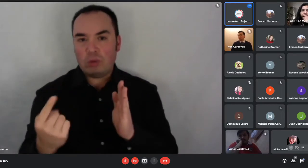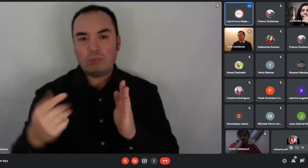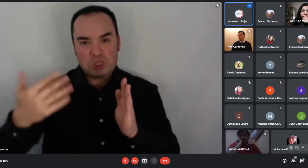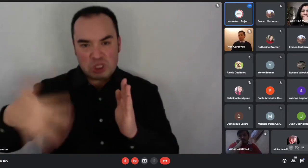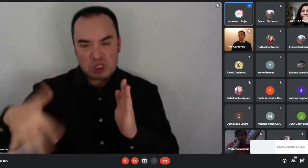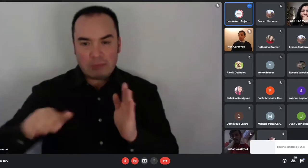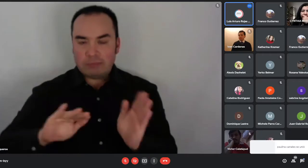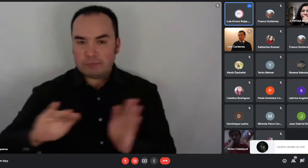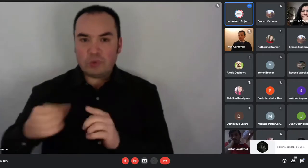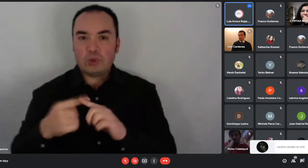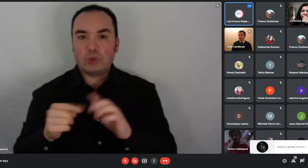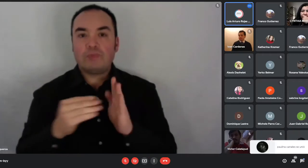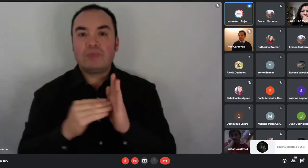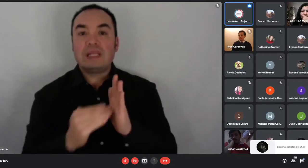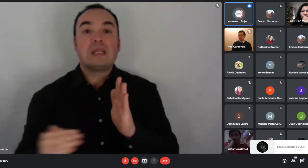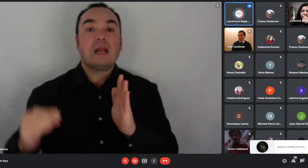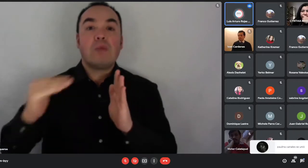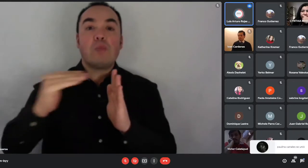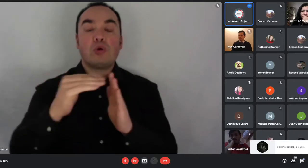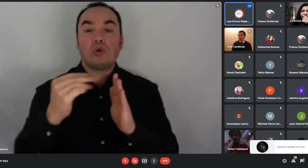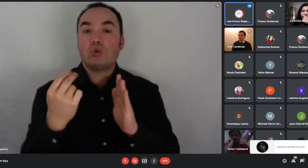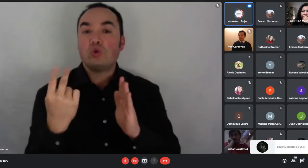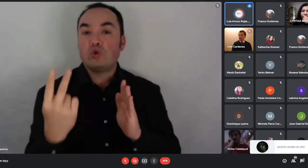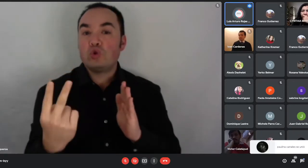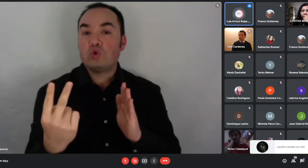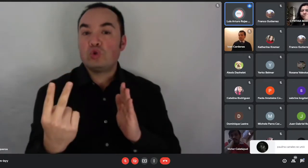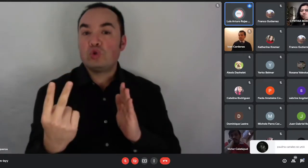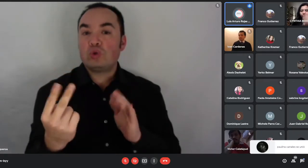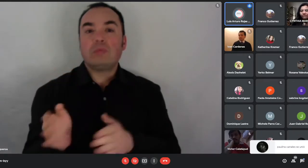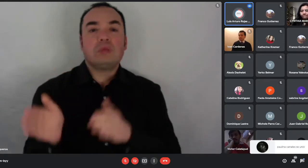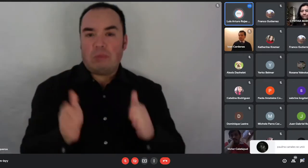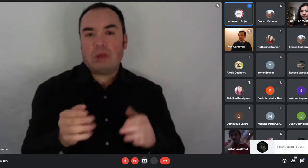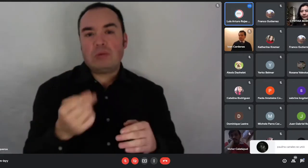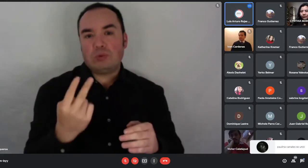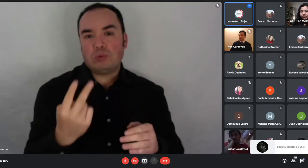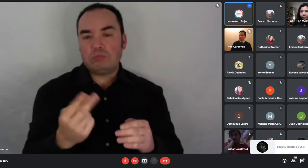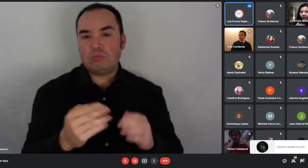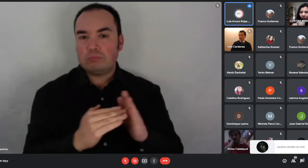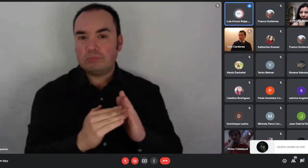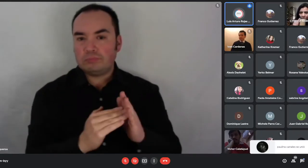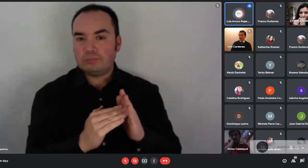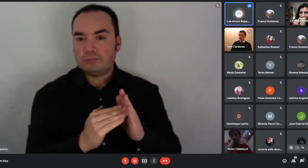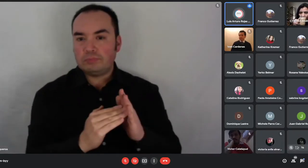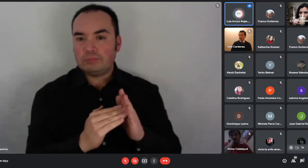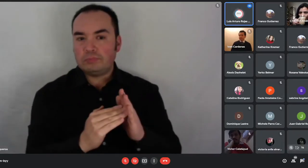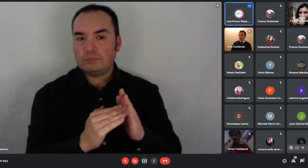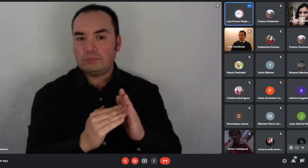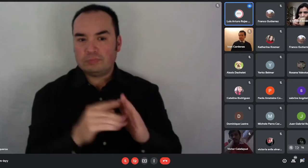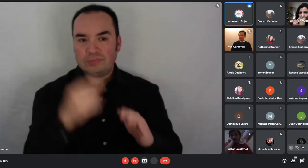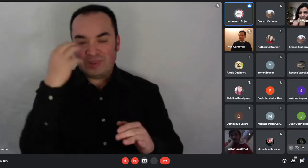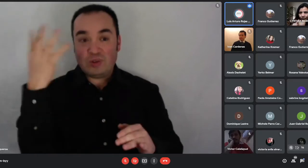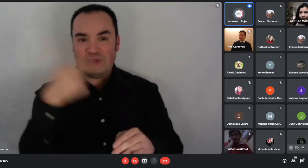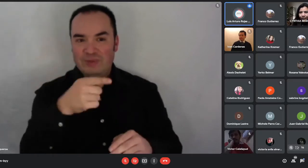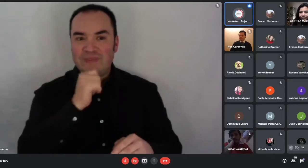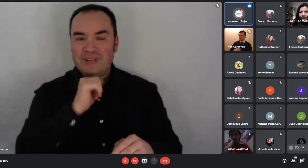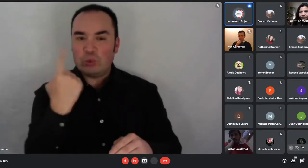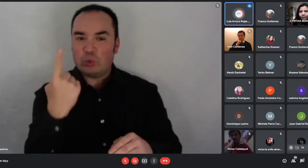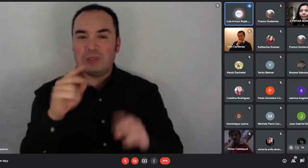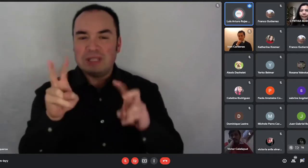Bueno, respecto al tramo 1, que se me va a un detalle, el tramo 1 está destinado a aquellas familias también que no están en una